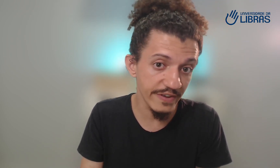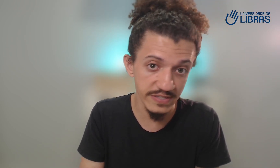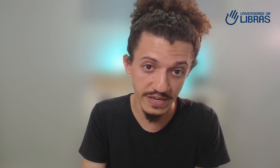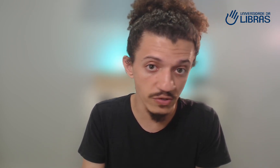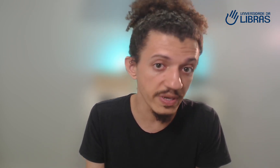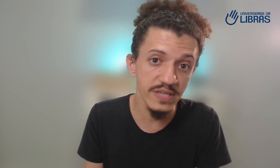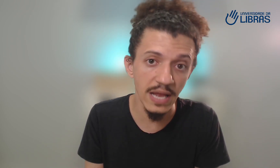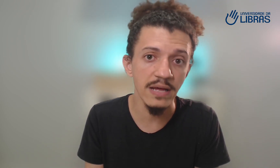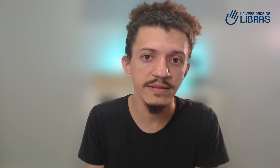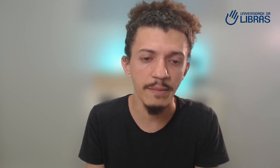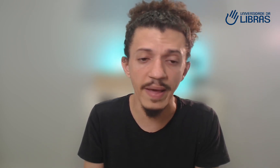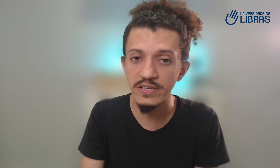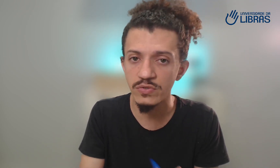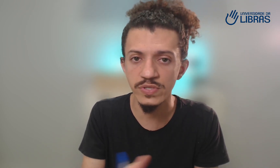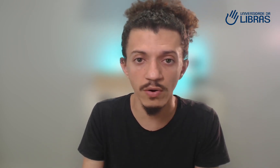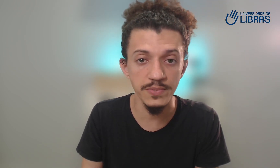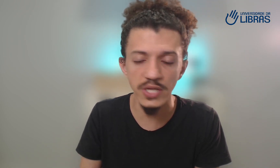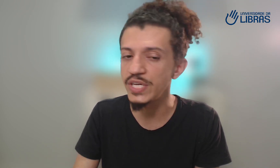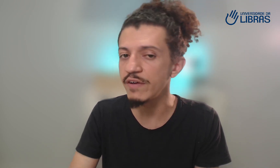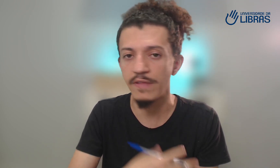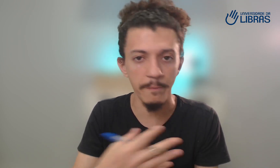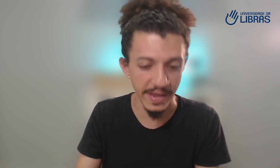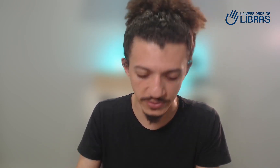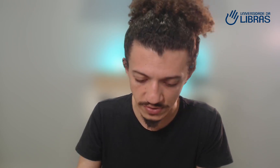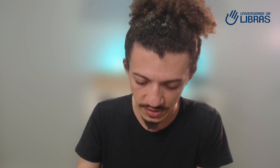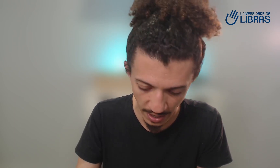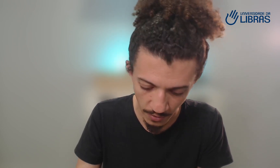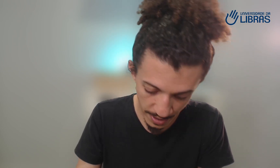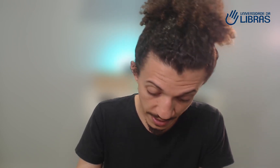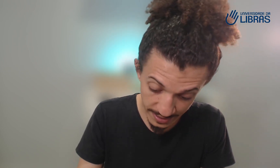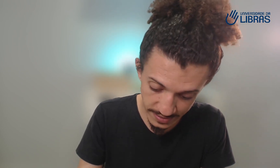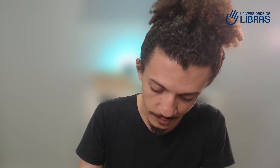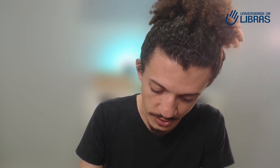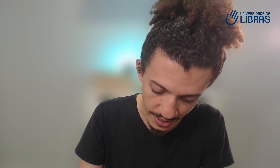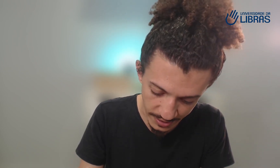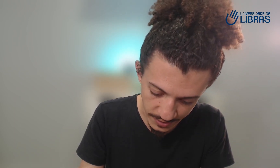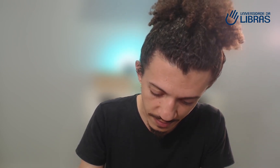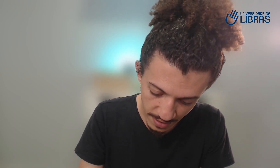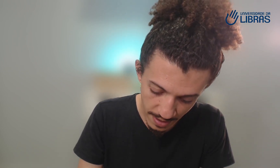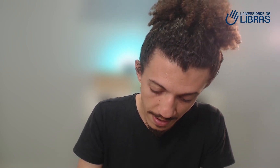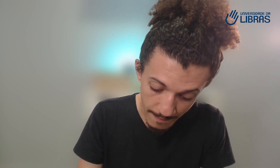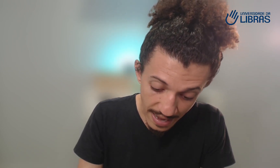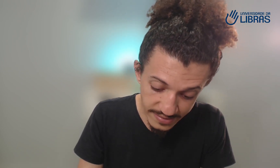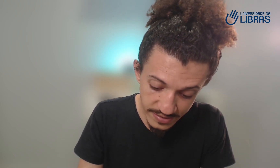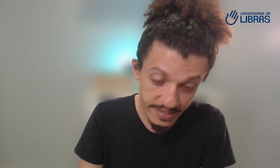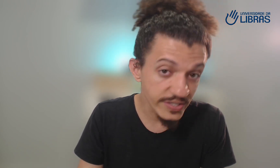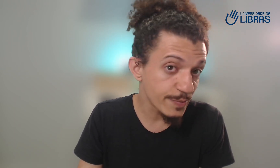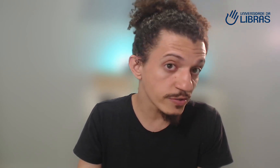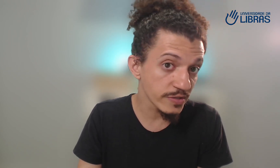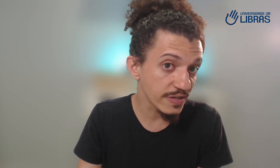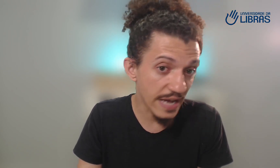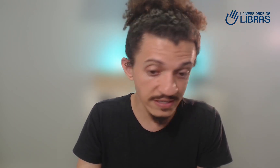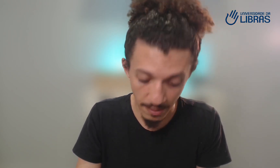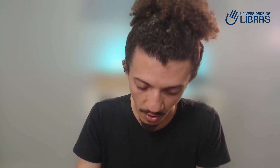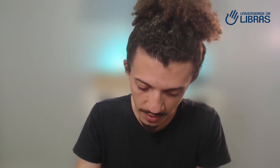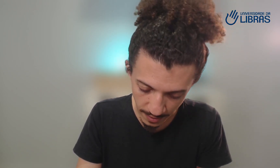fazer a sobrancelha. Depende do seu objetivo. depende do sinal. E assim por diante. Mas existem as expressões faciais da boca.